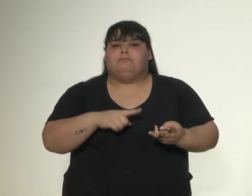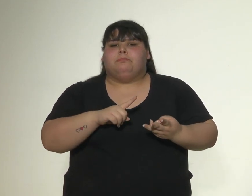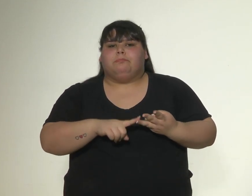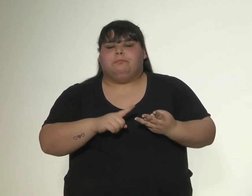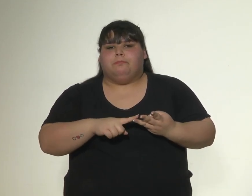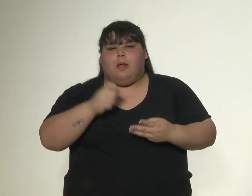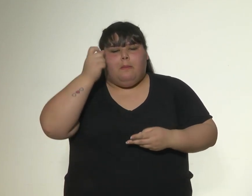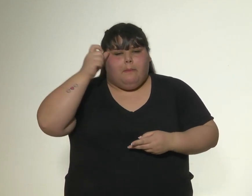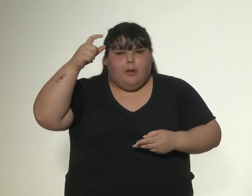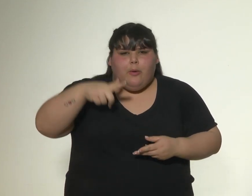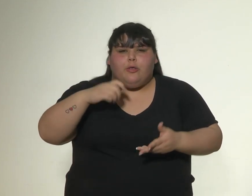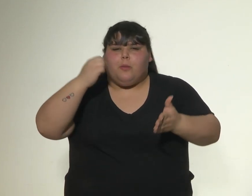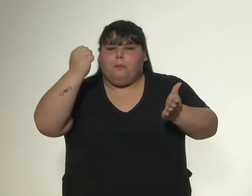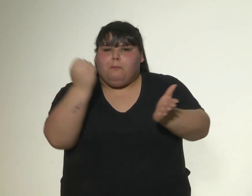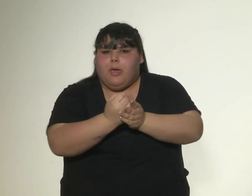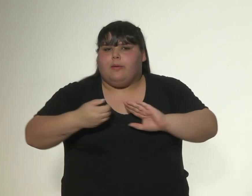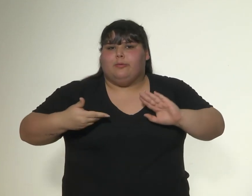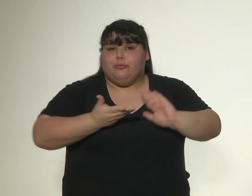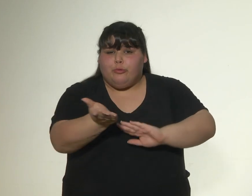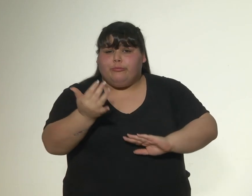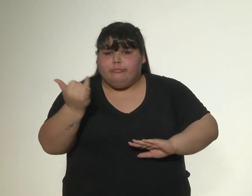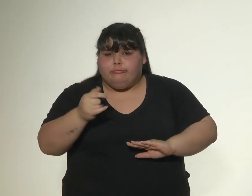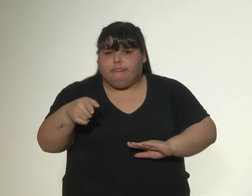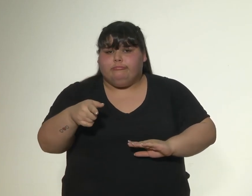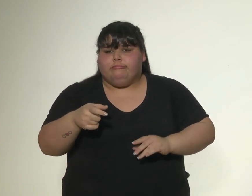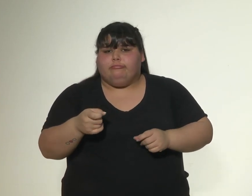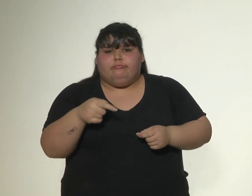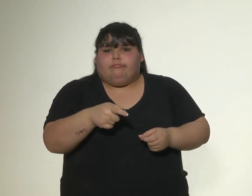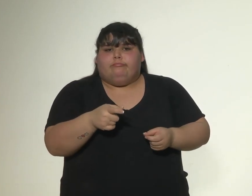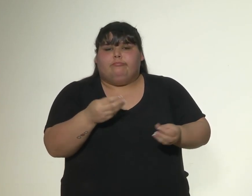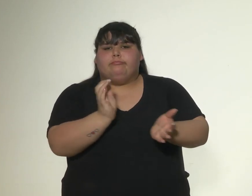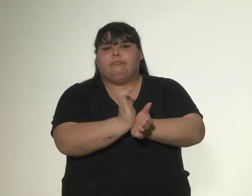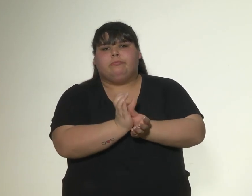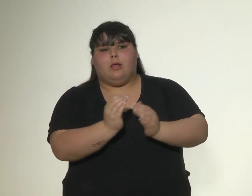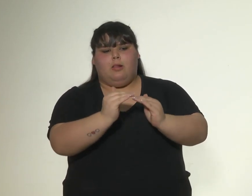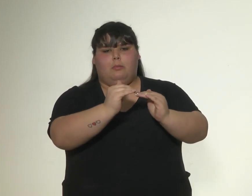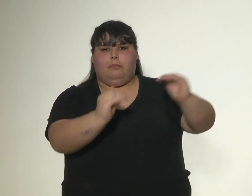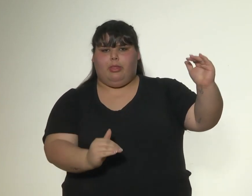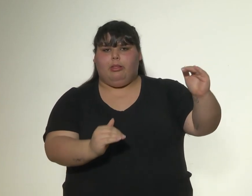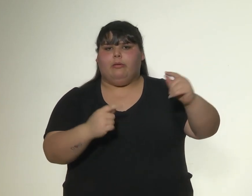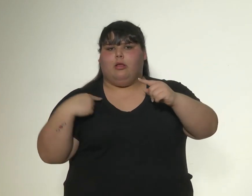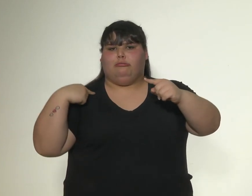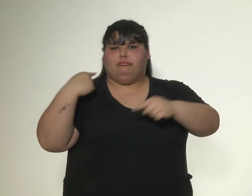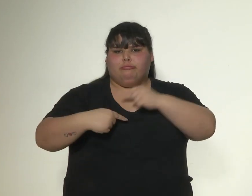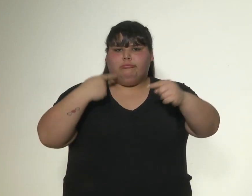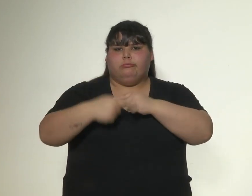perjuicios y estereotipos sociales que generan desigualdad y reproducen circuitos de